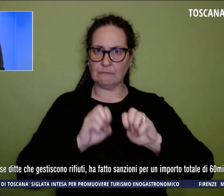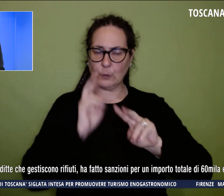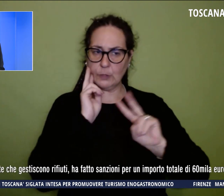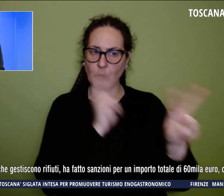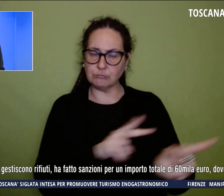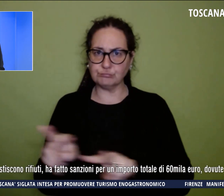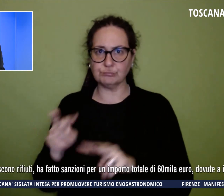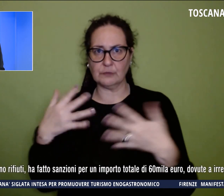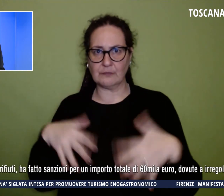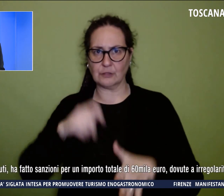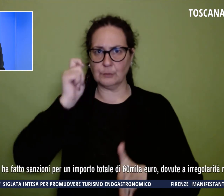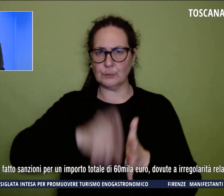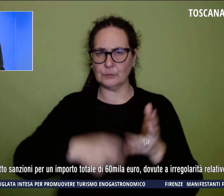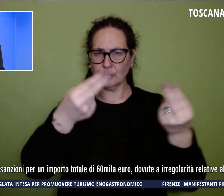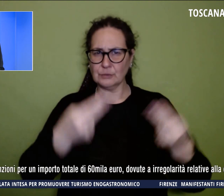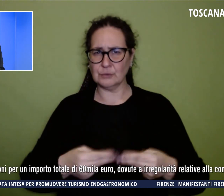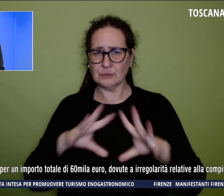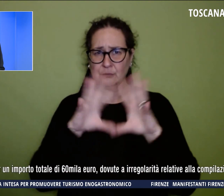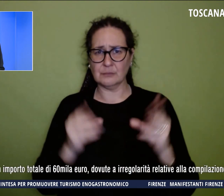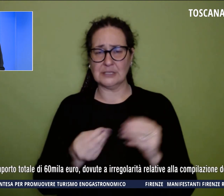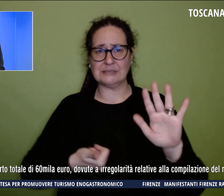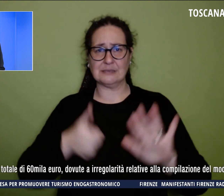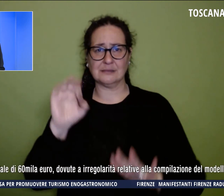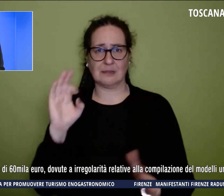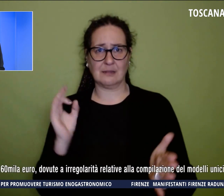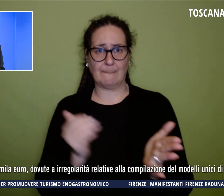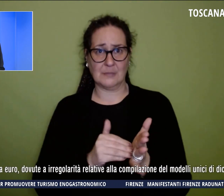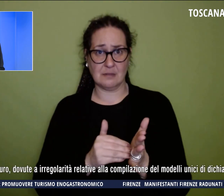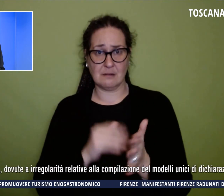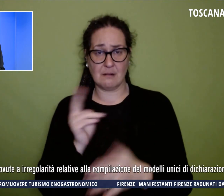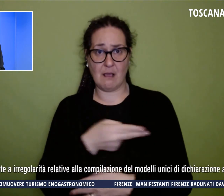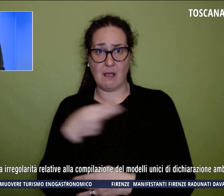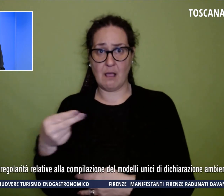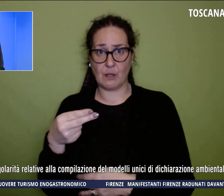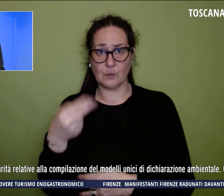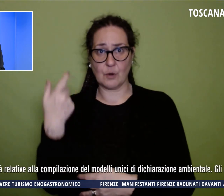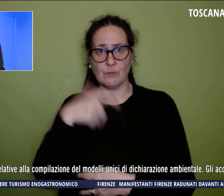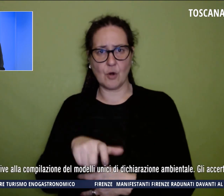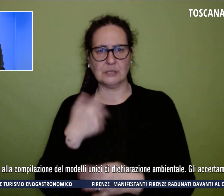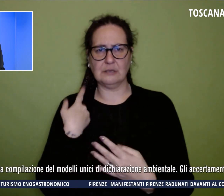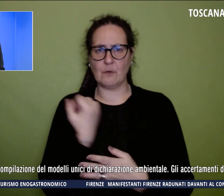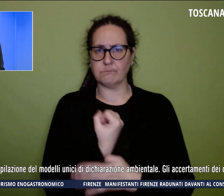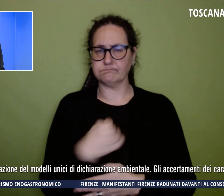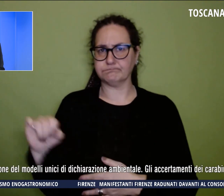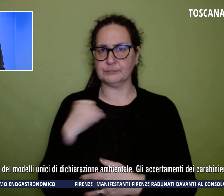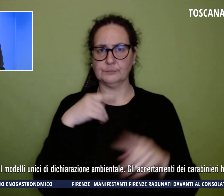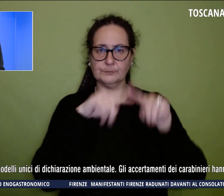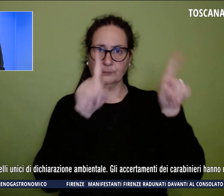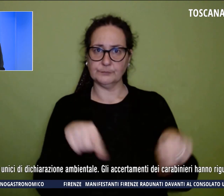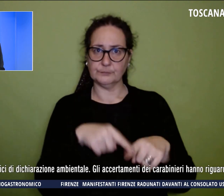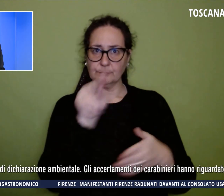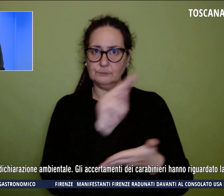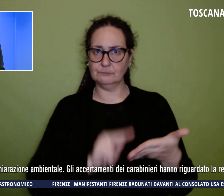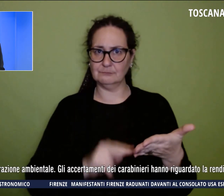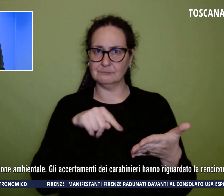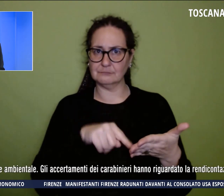importo totale di 60.000 euro, dovute a irregolarità relative alla compilazione dei modelli unici